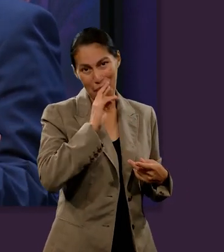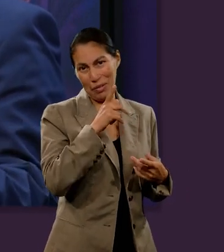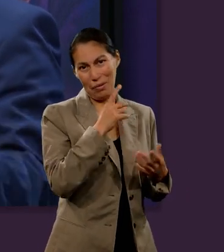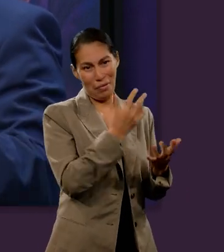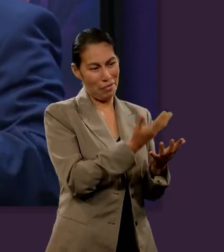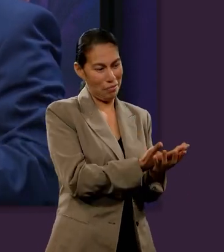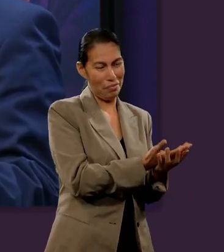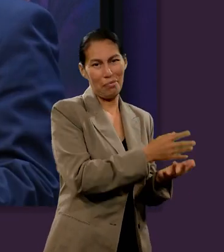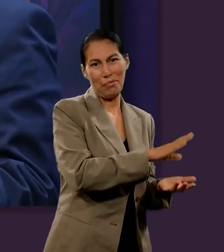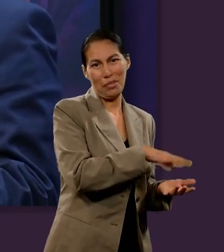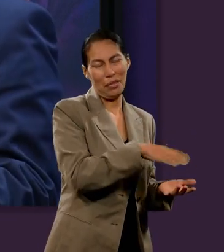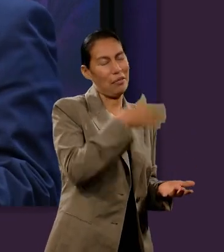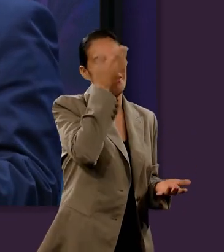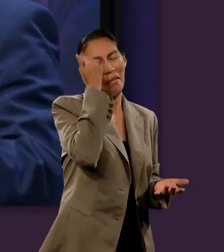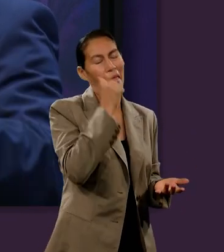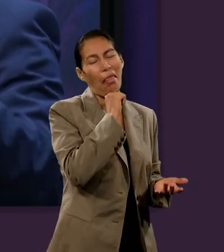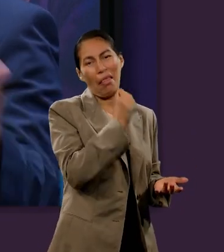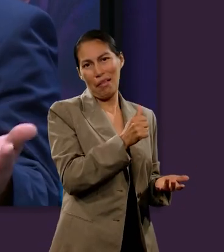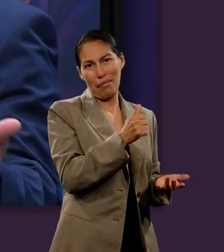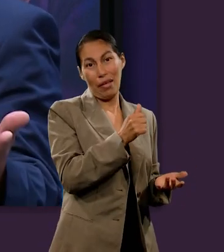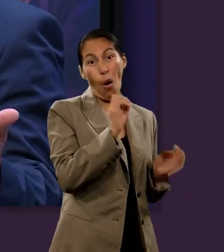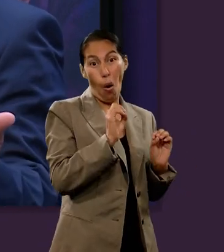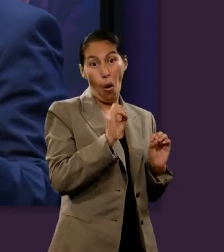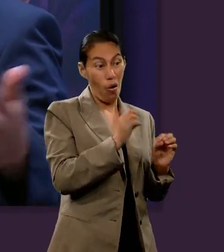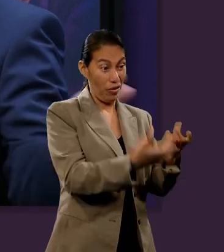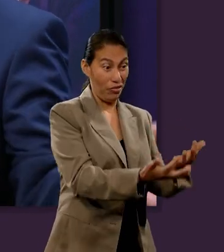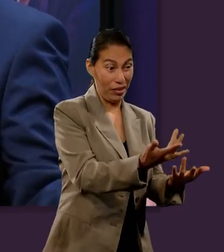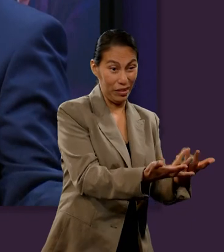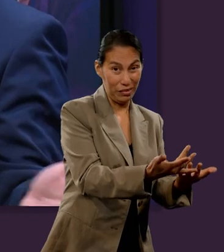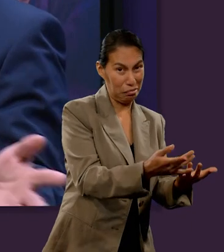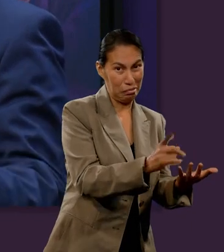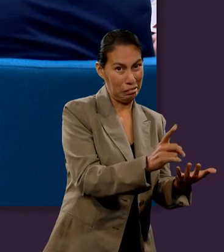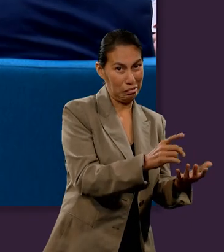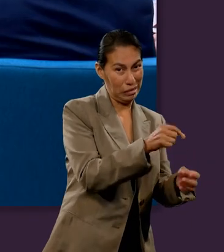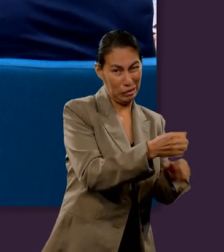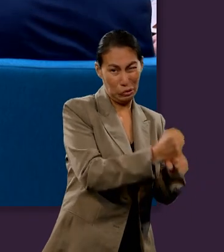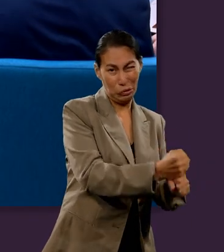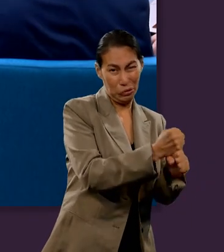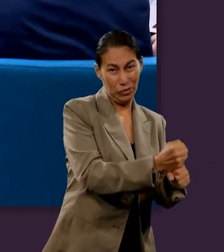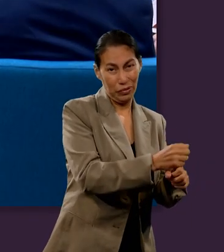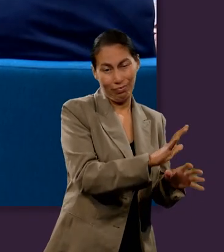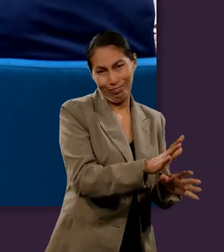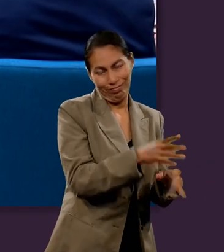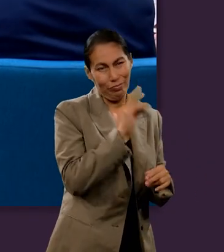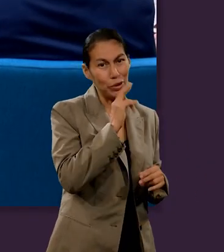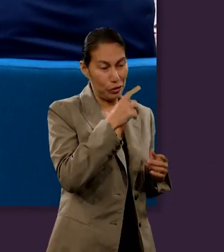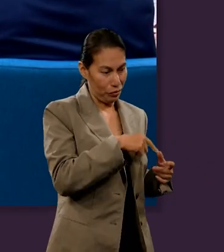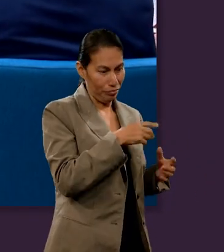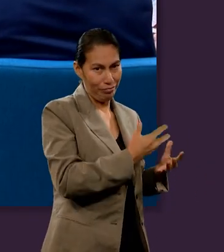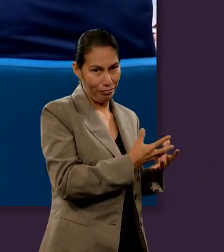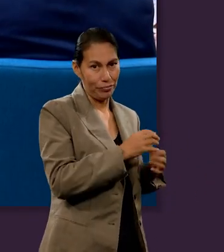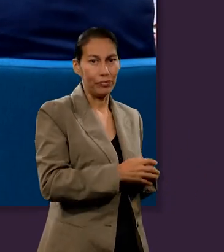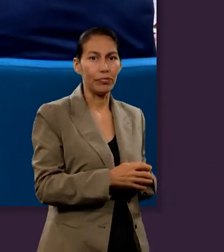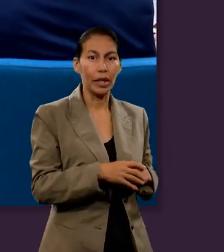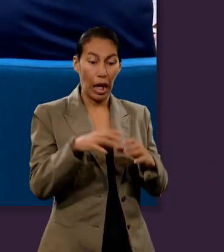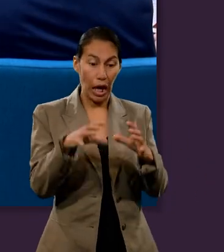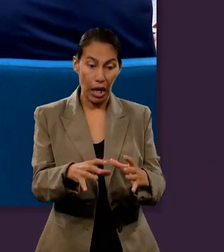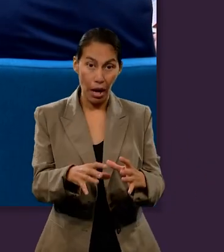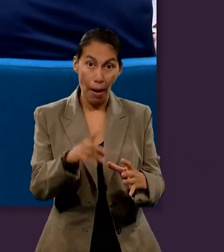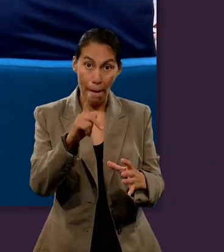persona que descanse. O sea, está mejor que descanse de que está sufriendo en un infierno, ¿verdad? Dos, si está en un paraíso,